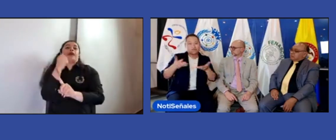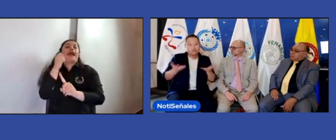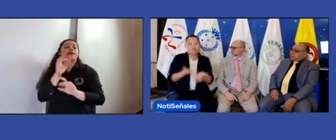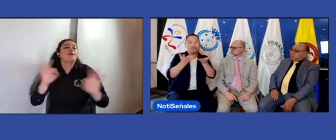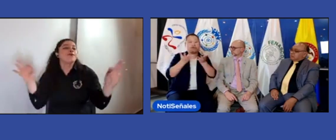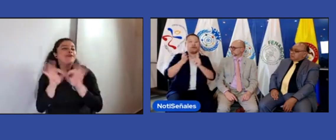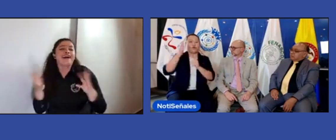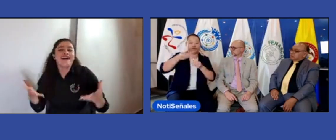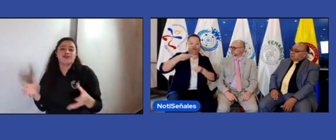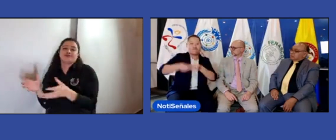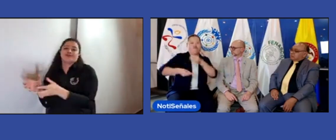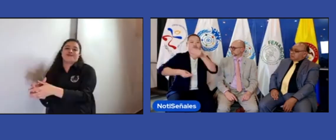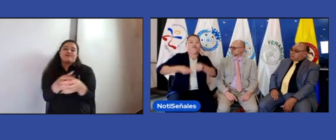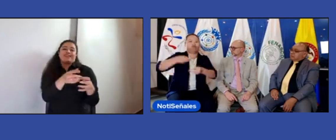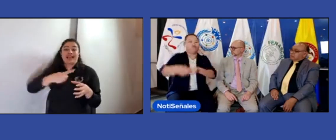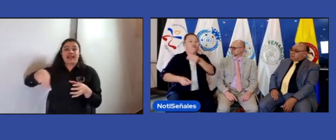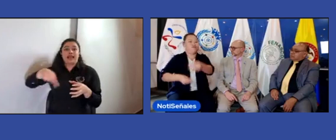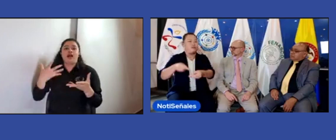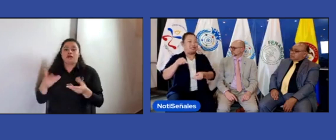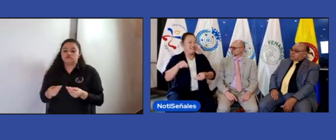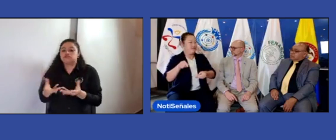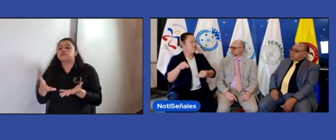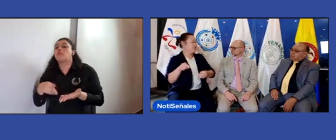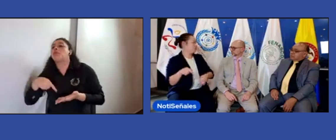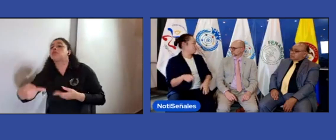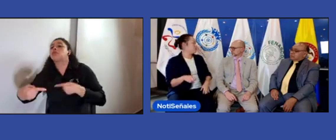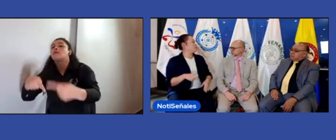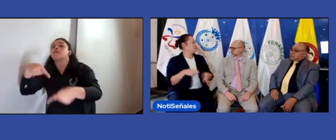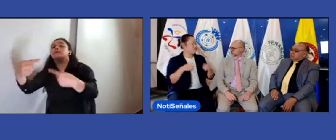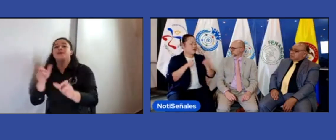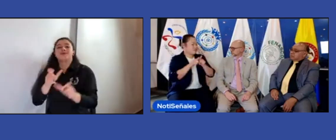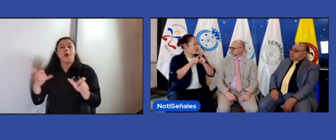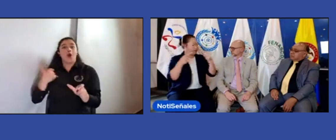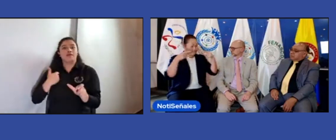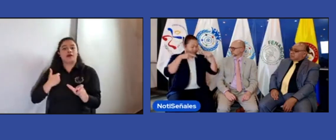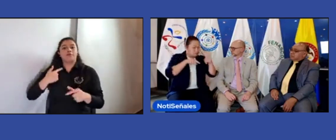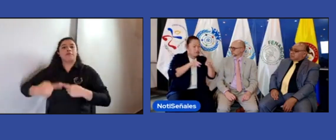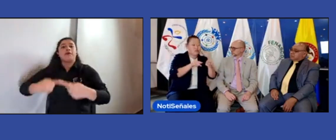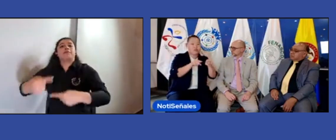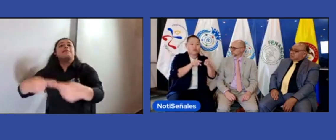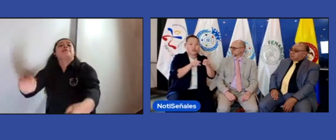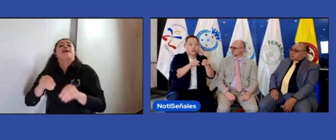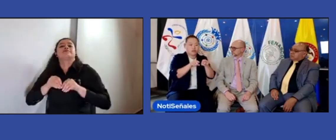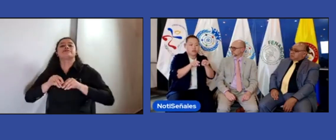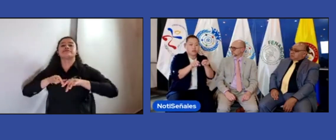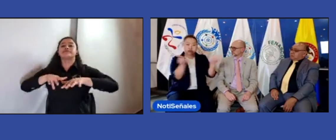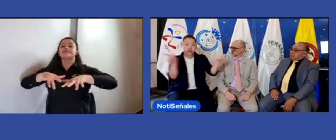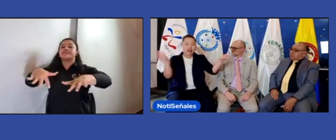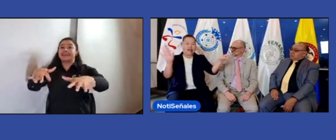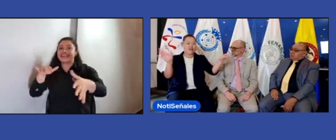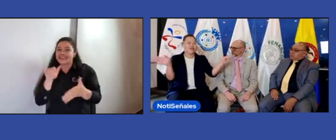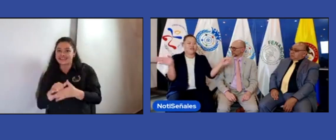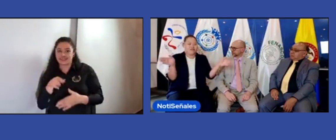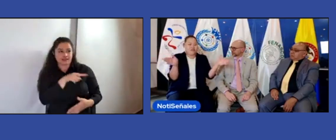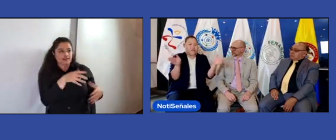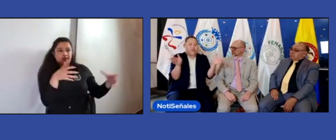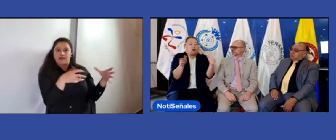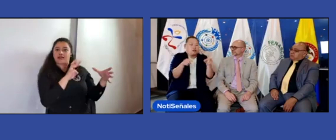objetivos conjuntos, ¿no? Que construyamos entre todos. Y como Jau lo mencionaba, pues